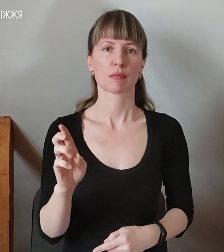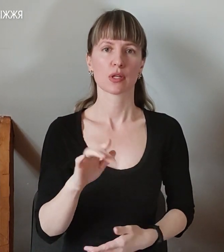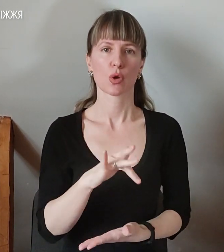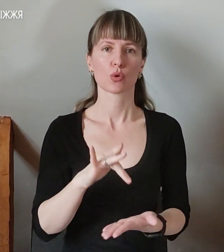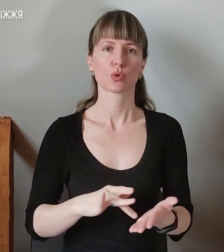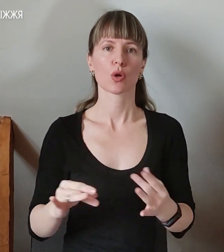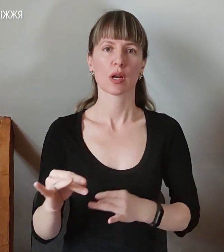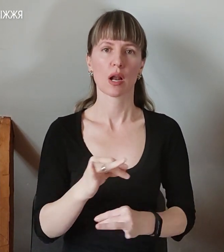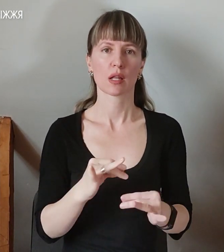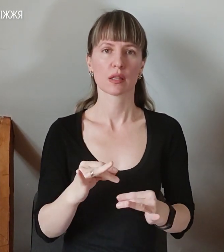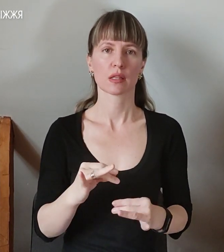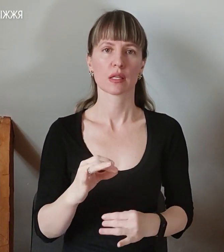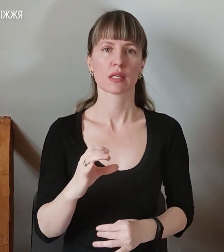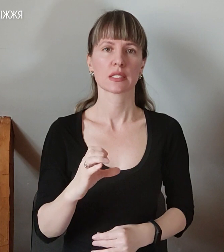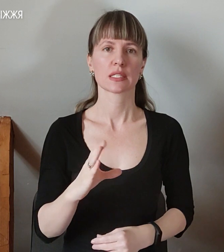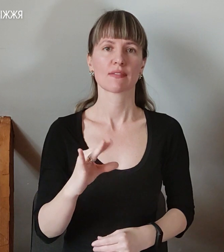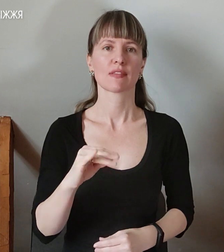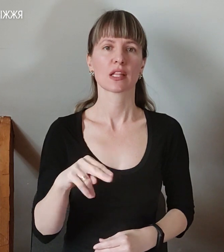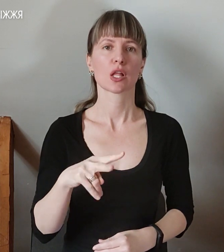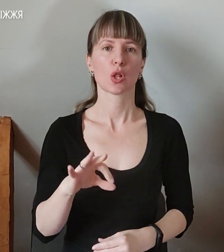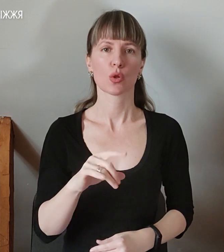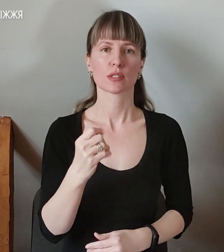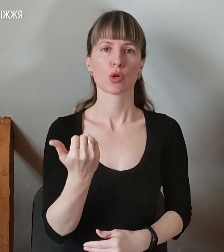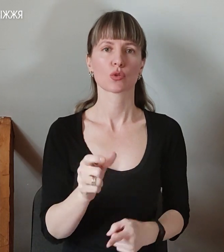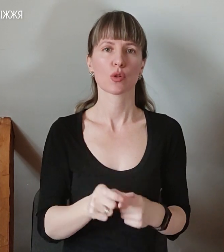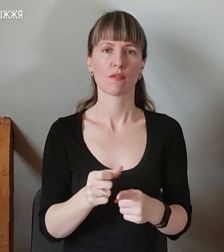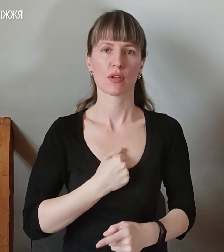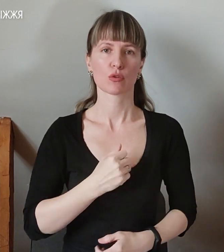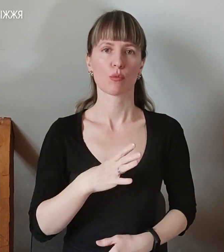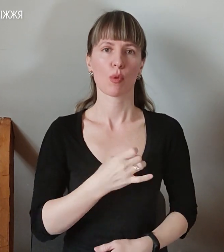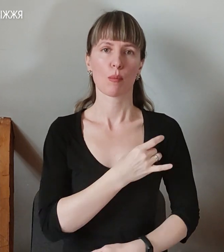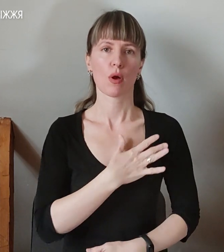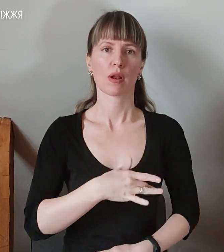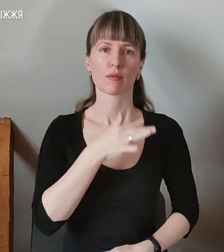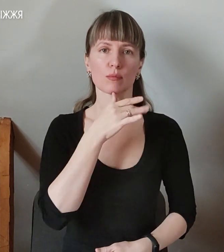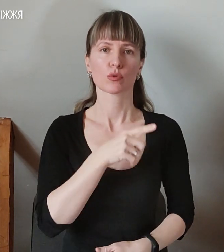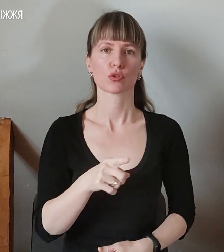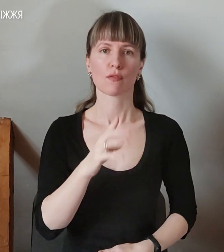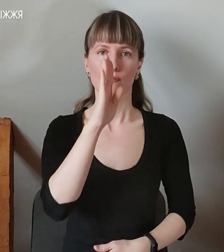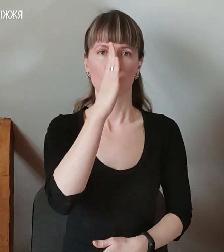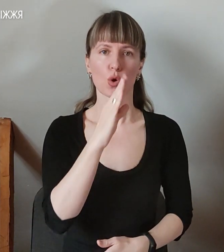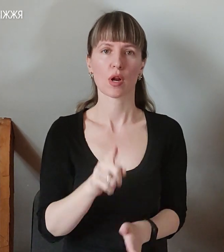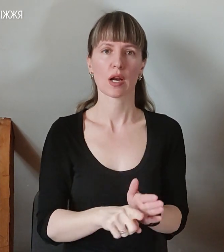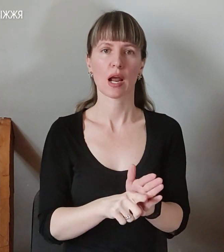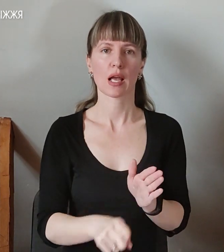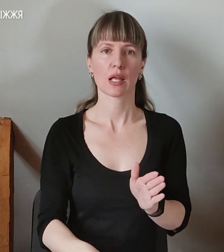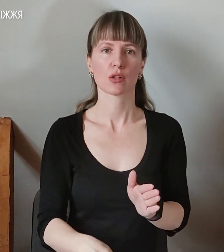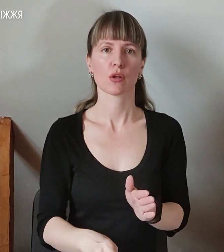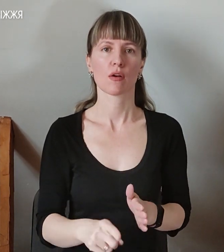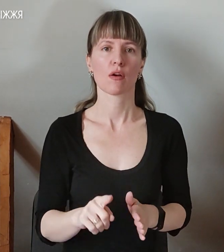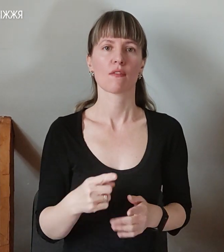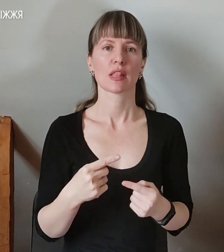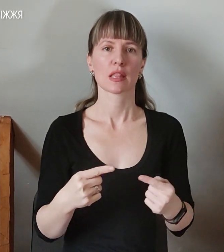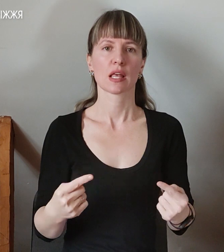ради Олександр Свідло. За його словами, військову було поранено під час ворожого ракетного удару декілька днів тому.